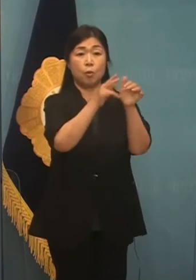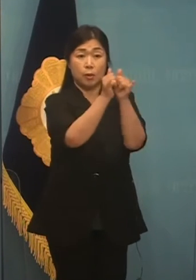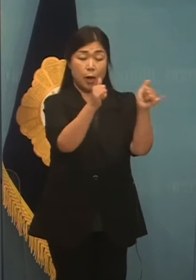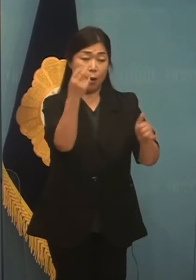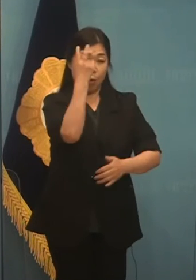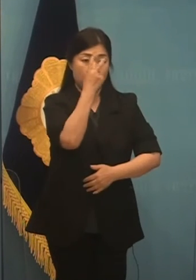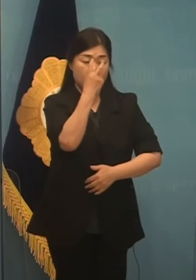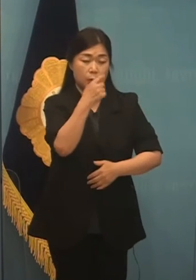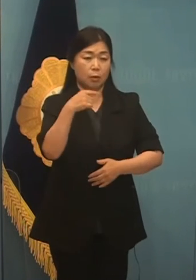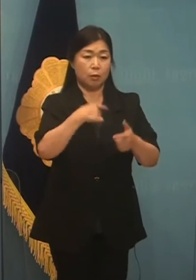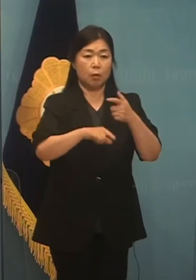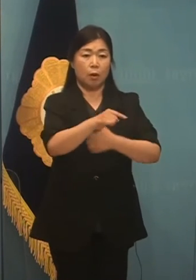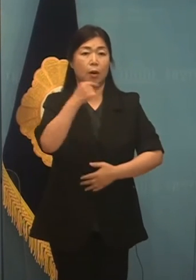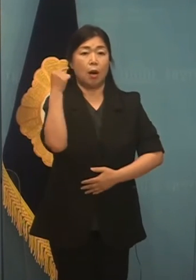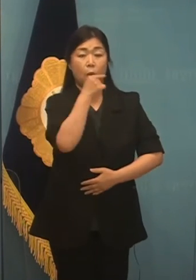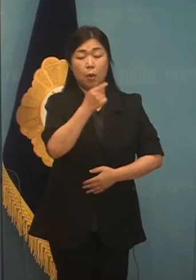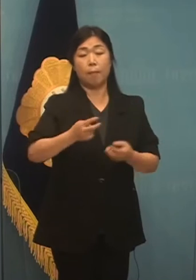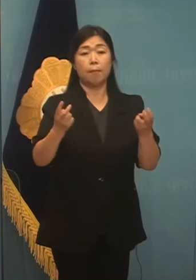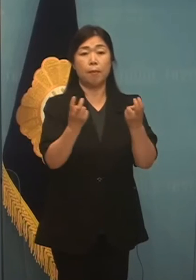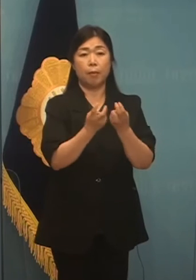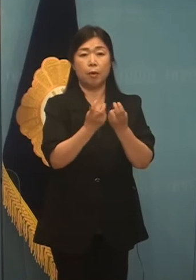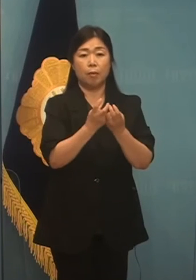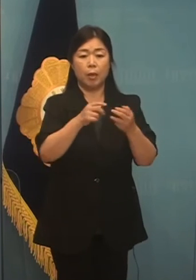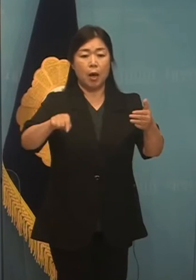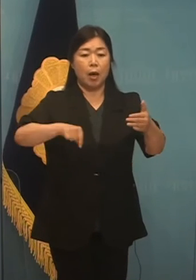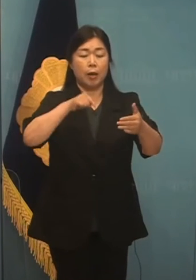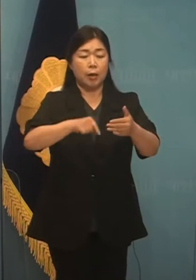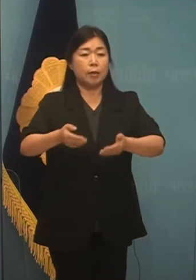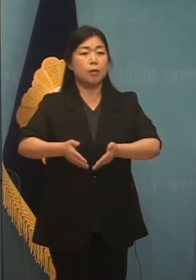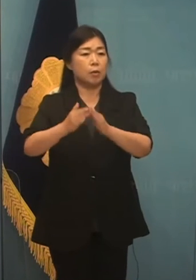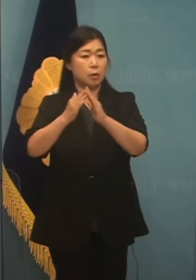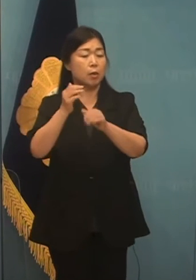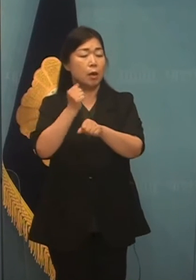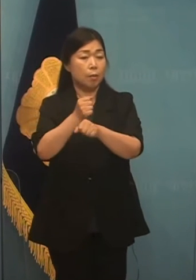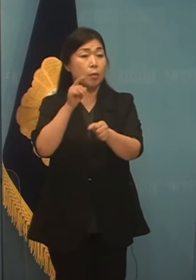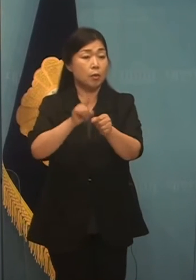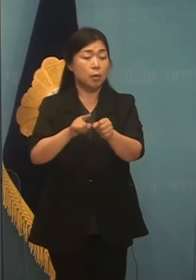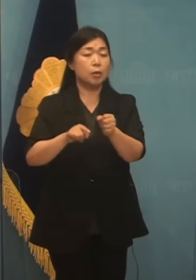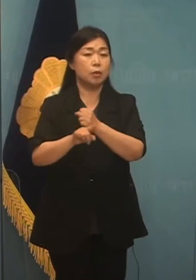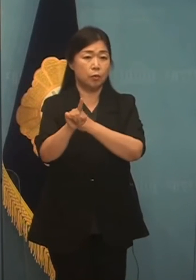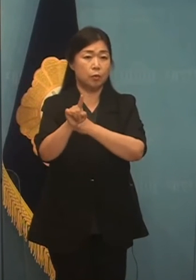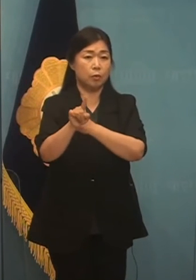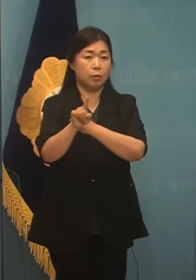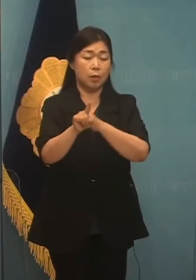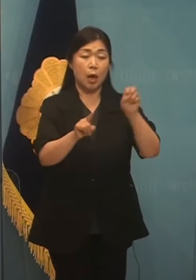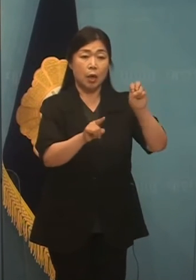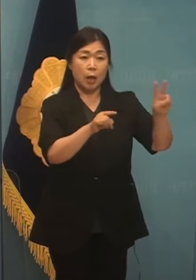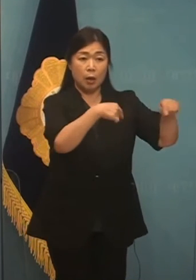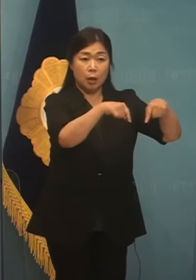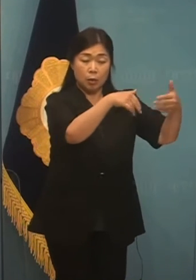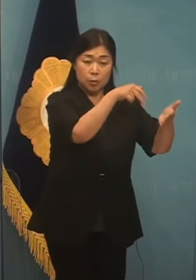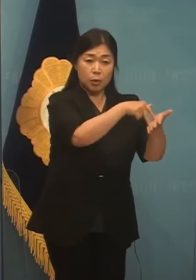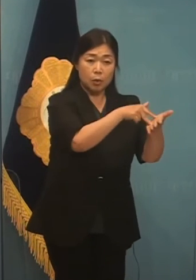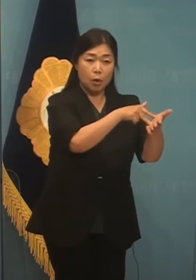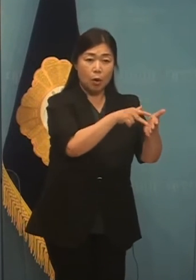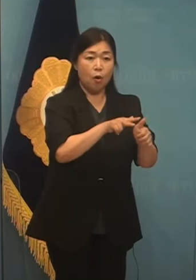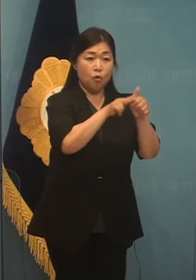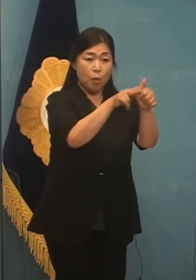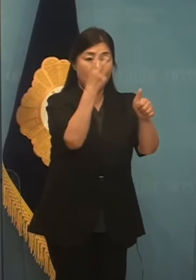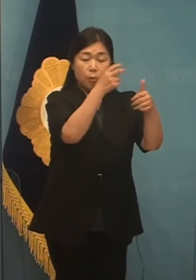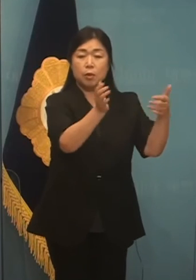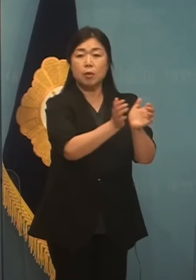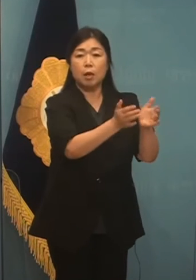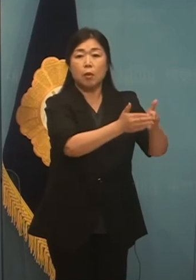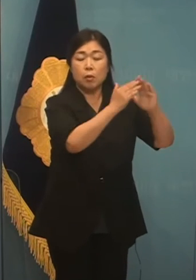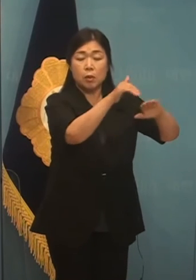검증을 강화하는 방안은 당내 기구를 설치하는 것입니다. 야당도 후보 검증단을 준비 중에